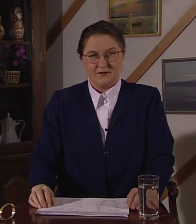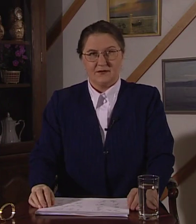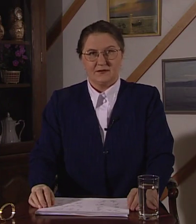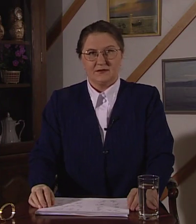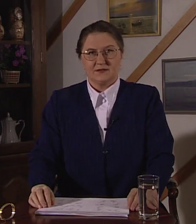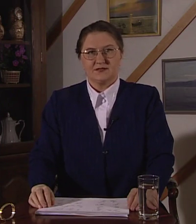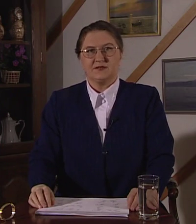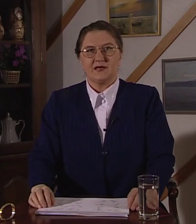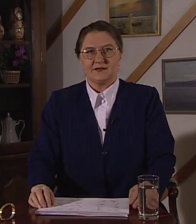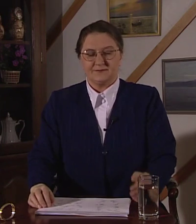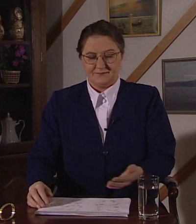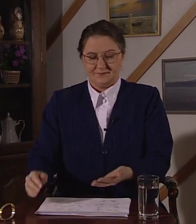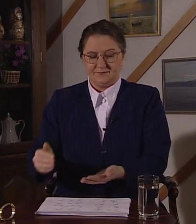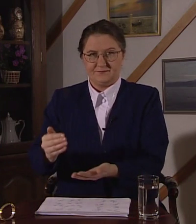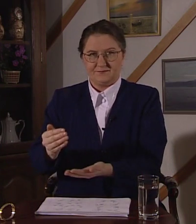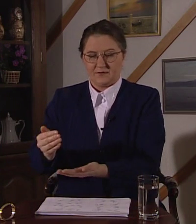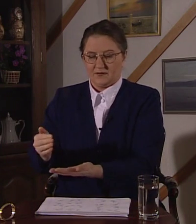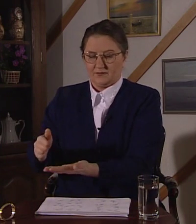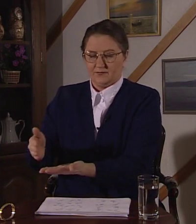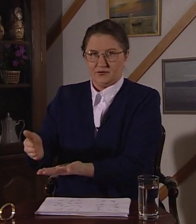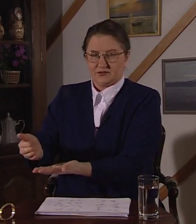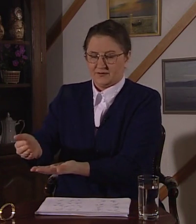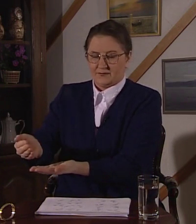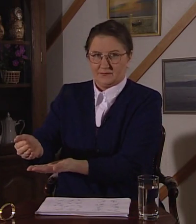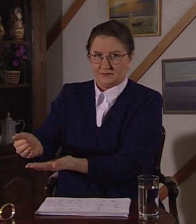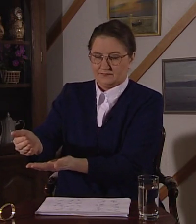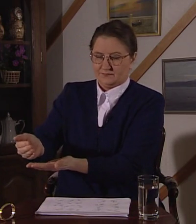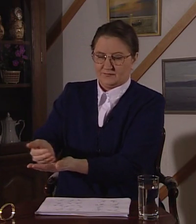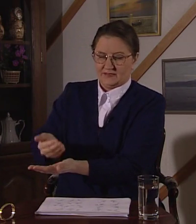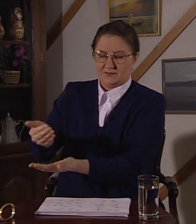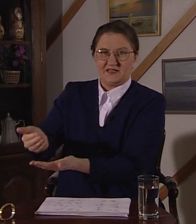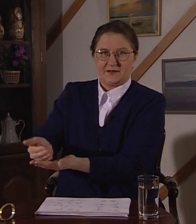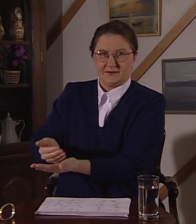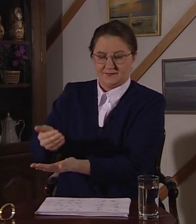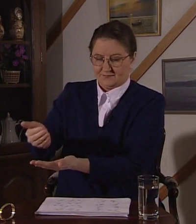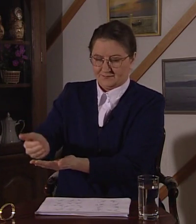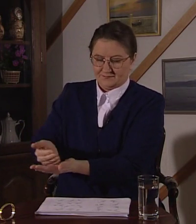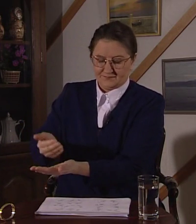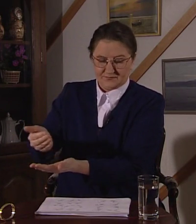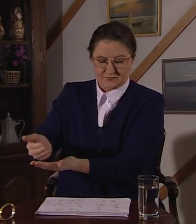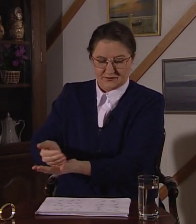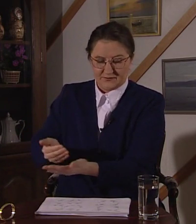Сметана. Мы ее собираем. Сметана. Сметана.